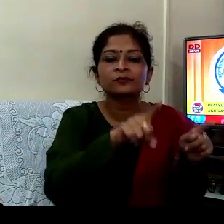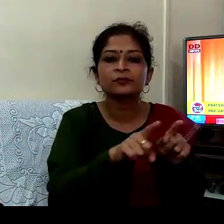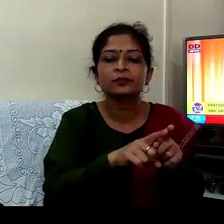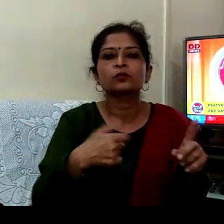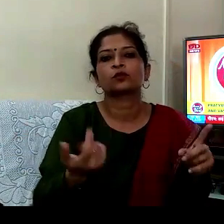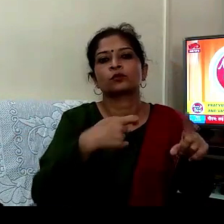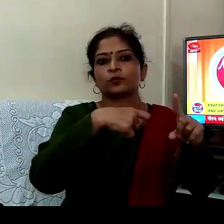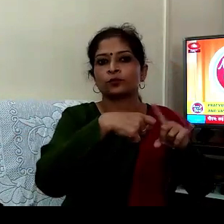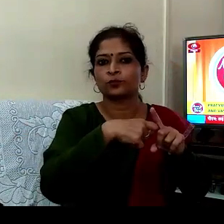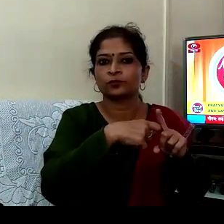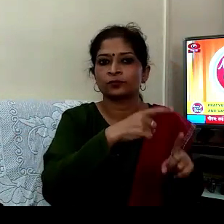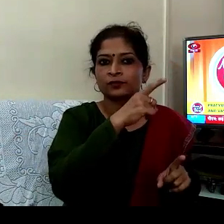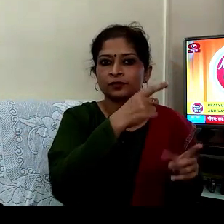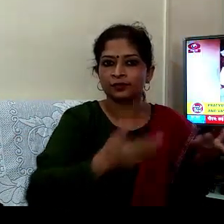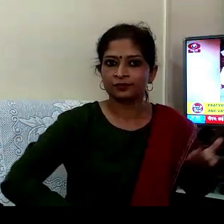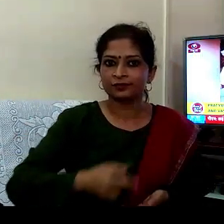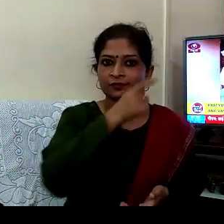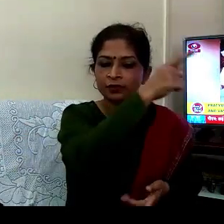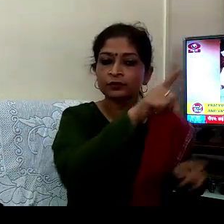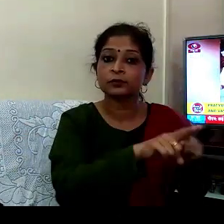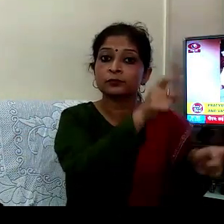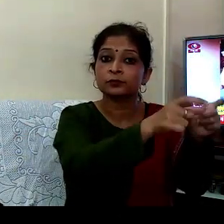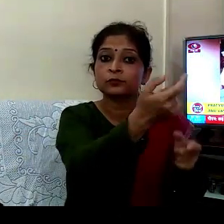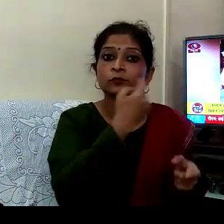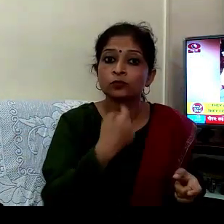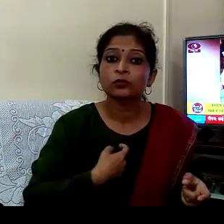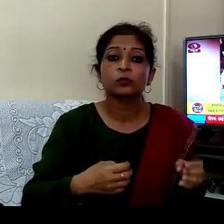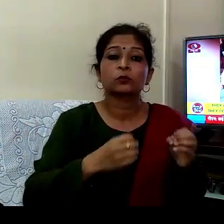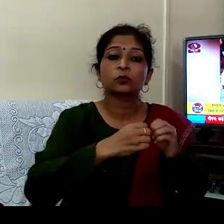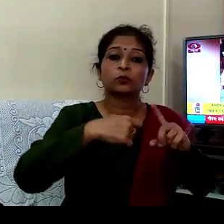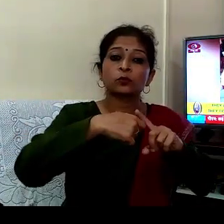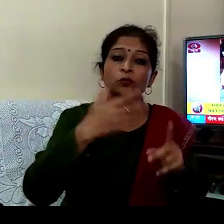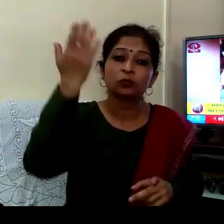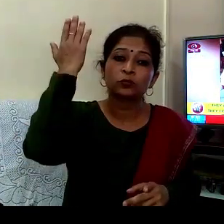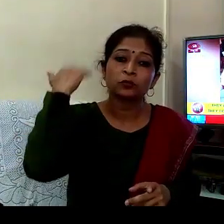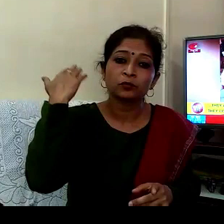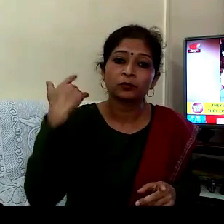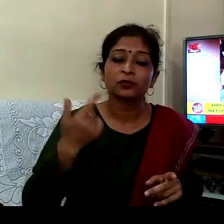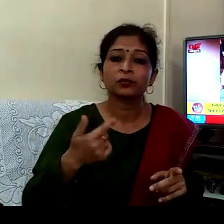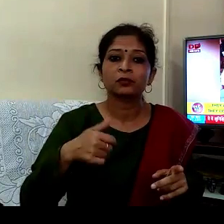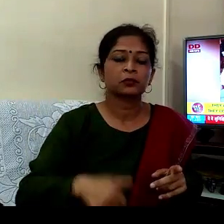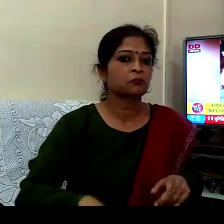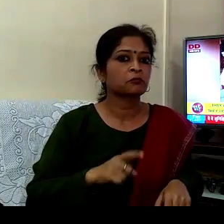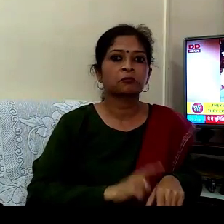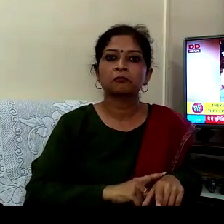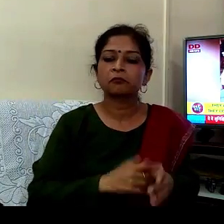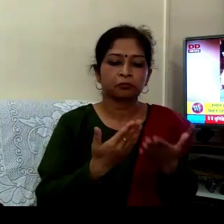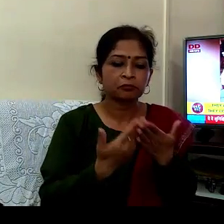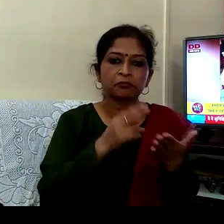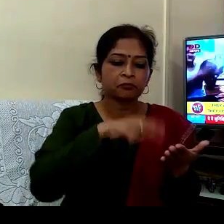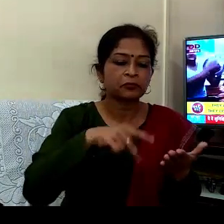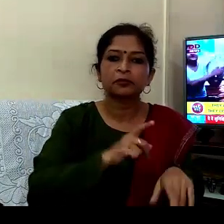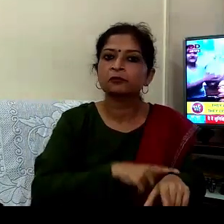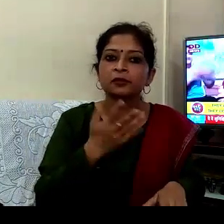بتایا کہ وہ آج کل ان کتابوں کو پڑھ رہے ہیں جنے اب تک پڑھ نہیں پائے تھے